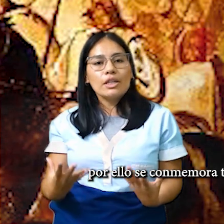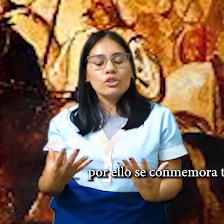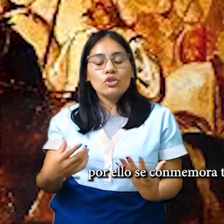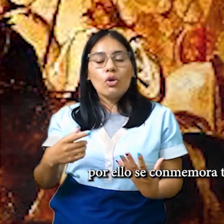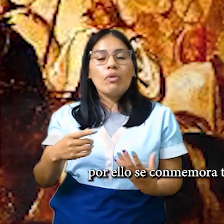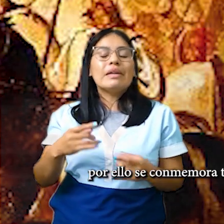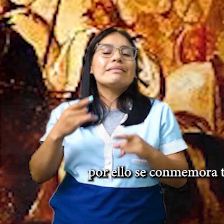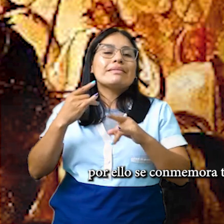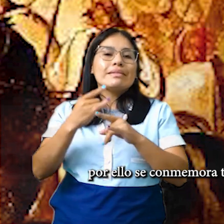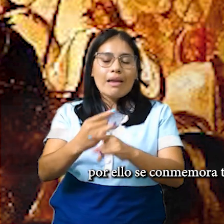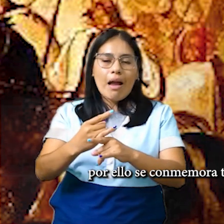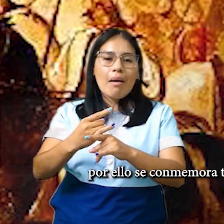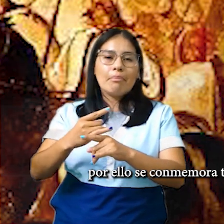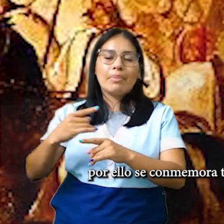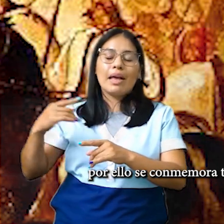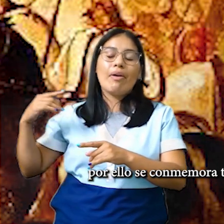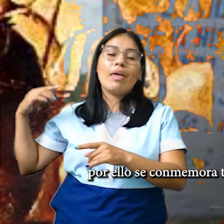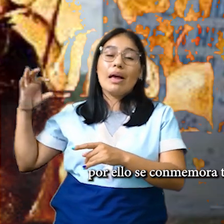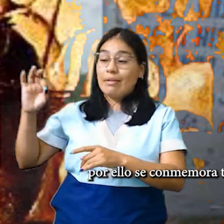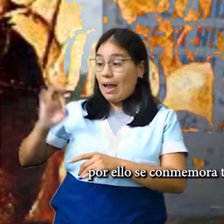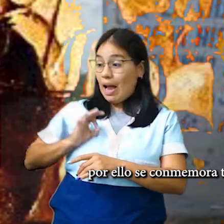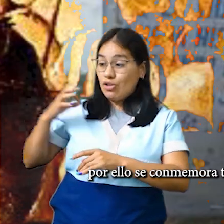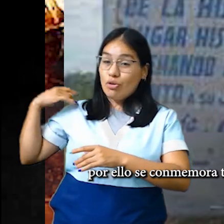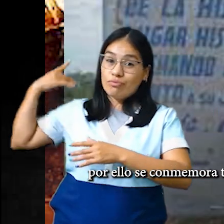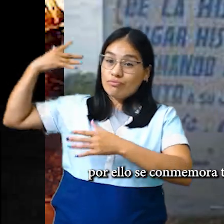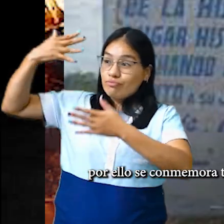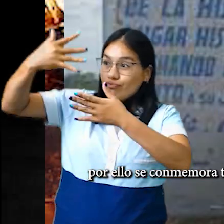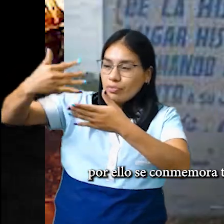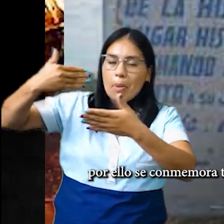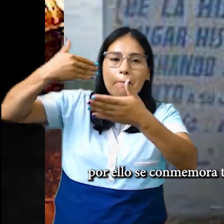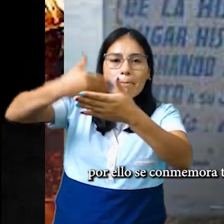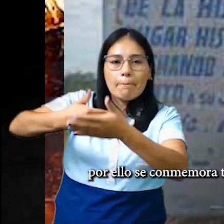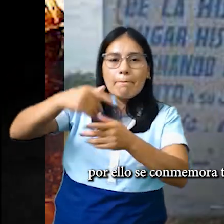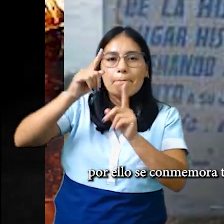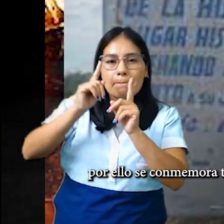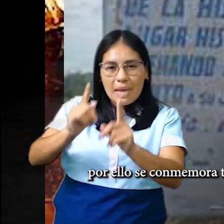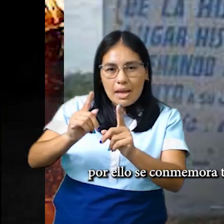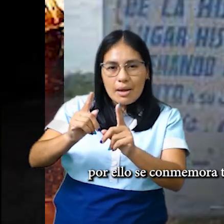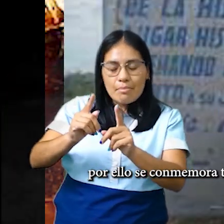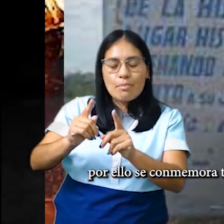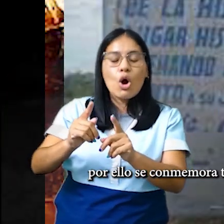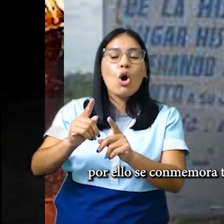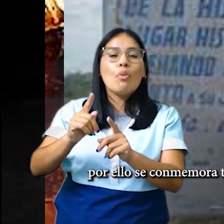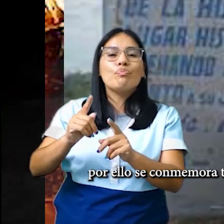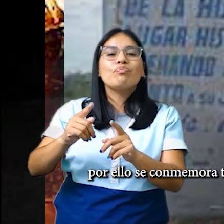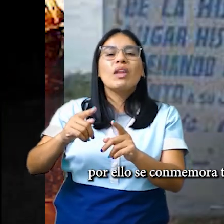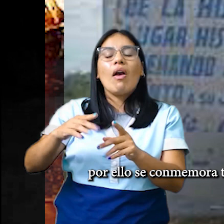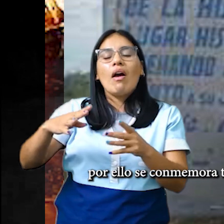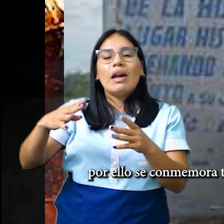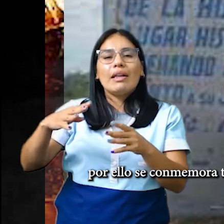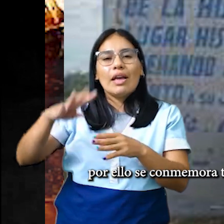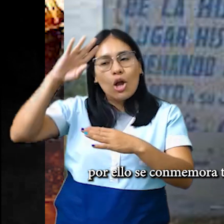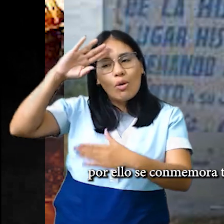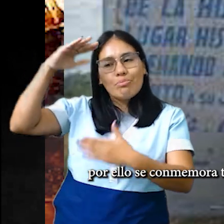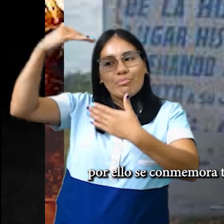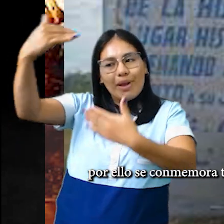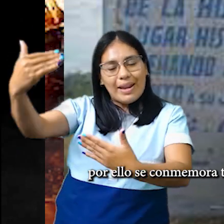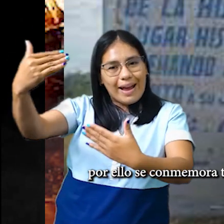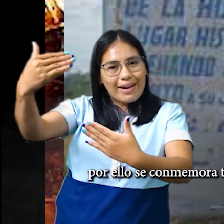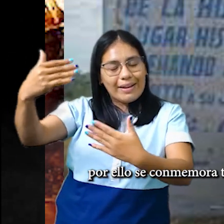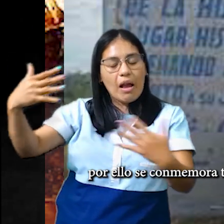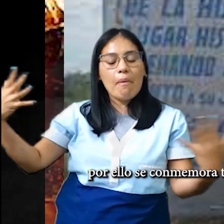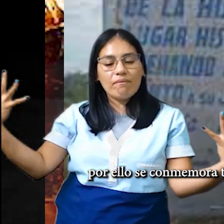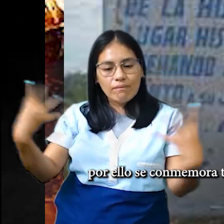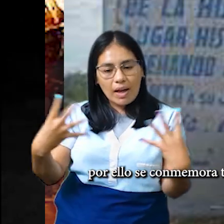se conmemora todos los años en la provincia de Corrientes la Batalla de Pago